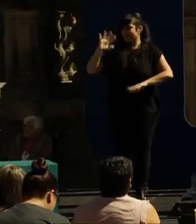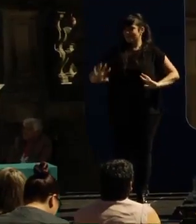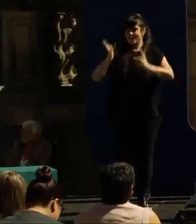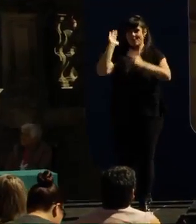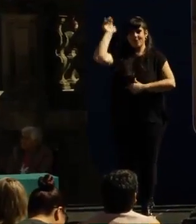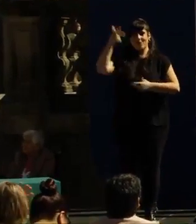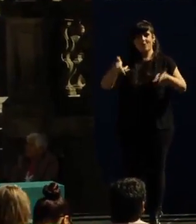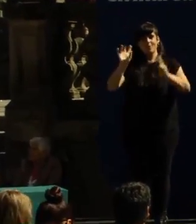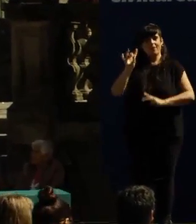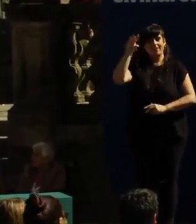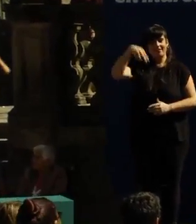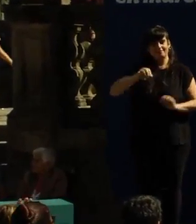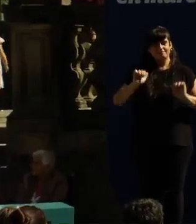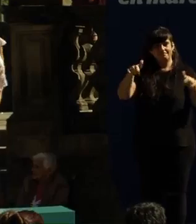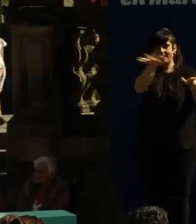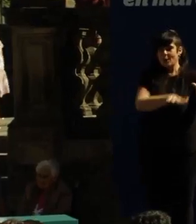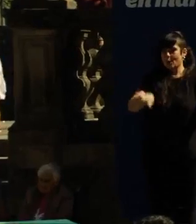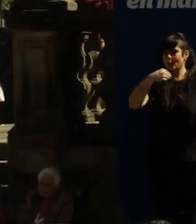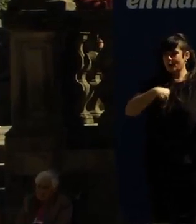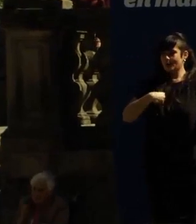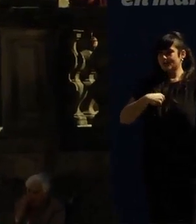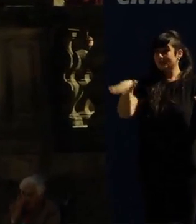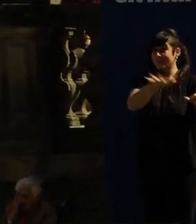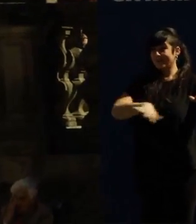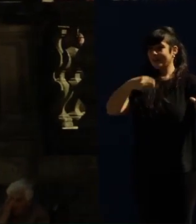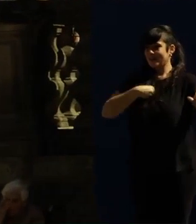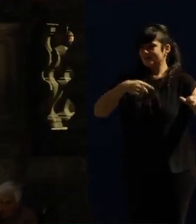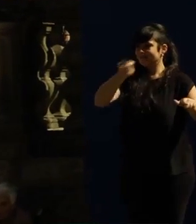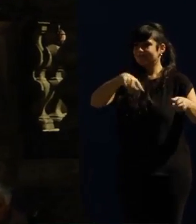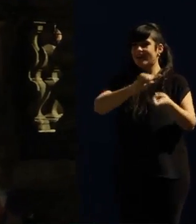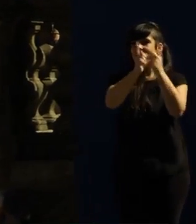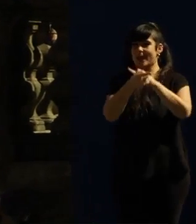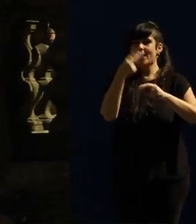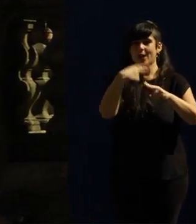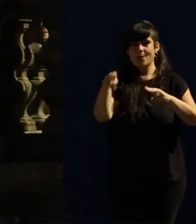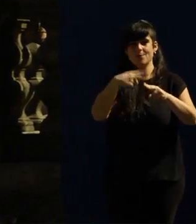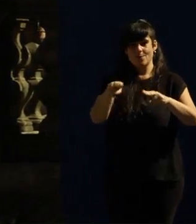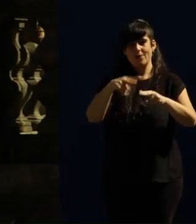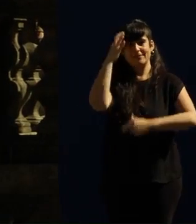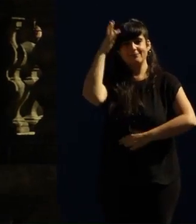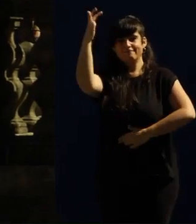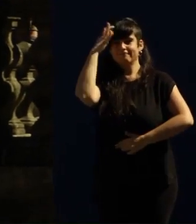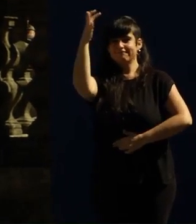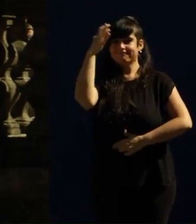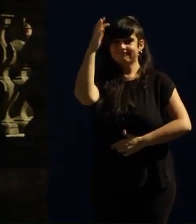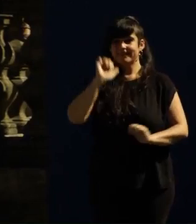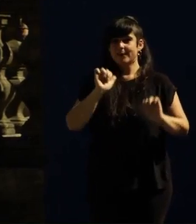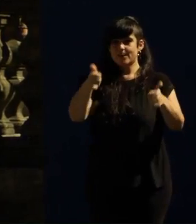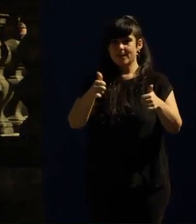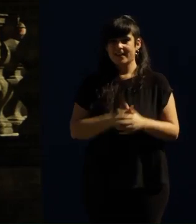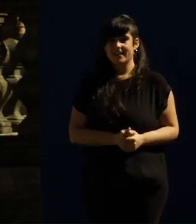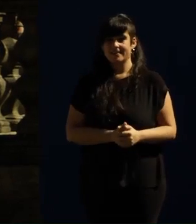democrática do 15M Nesta praza comenzamos a imaginar o cambio político que oses está a producir En aqueles días había